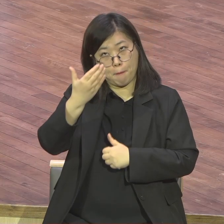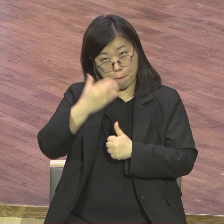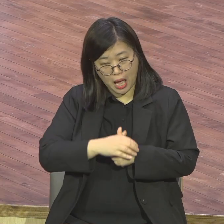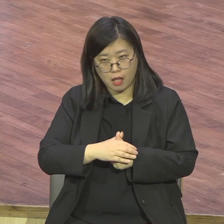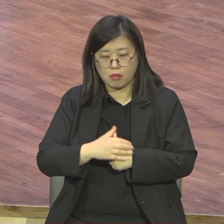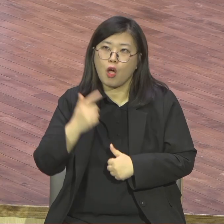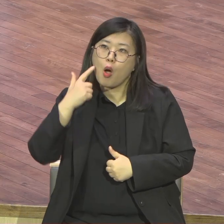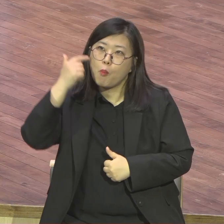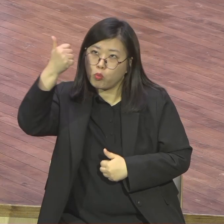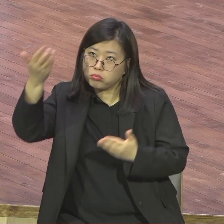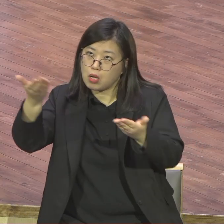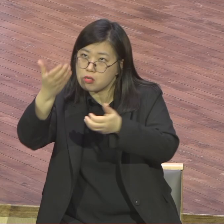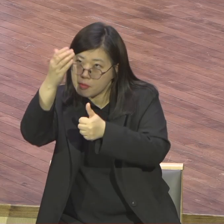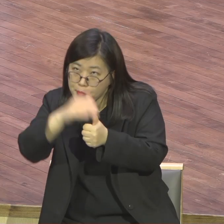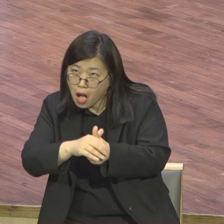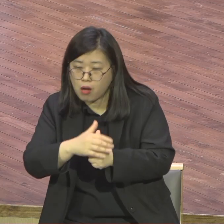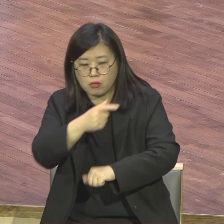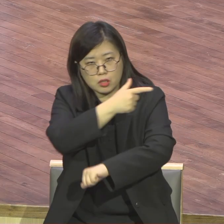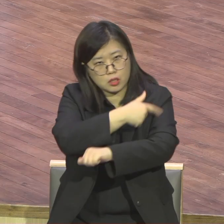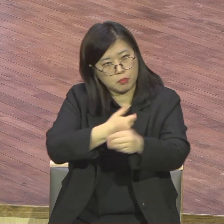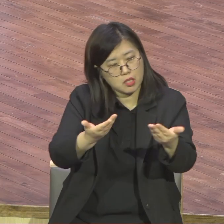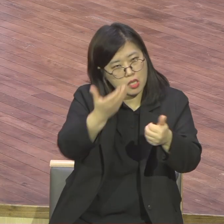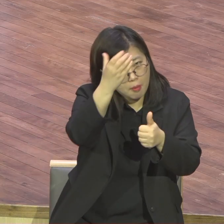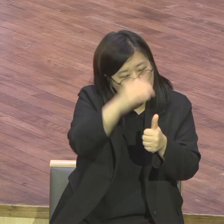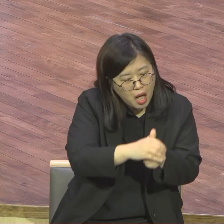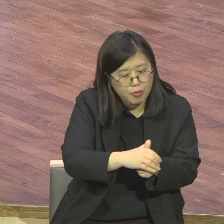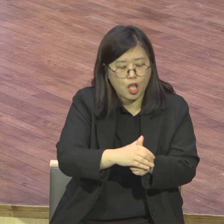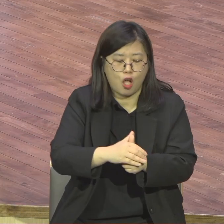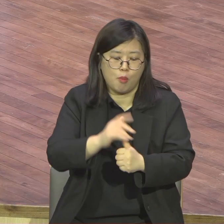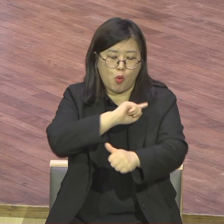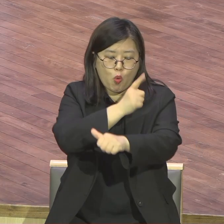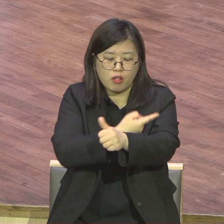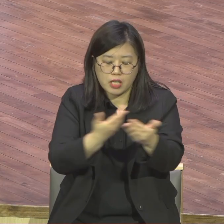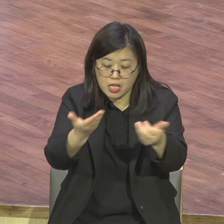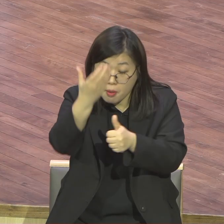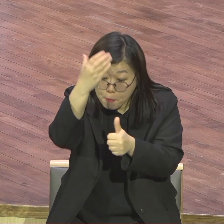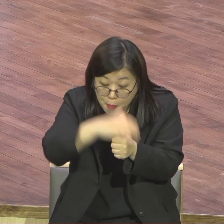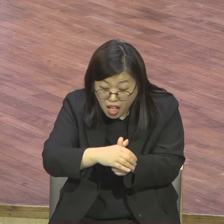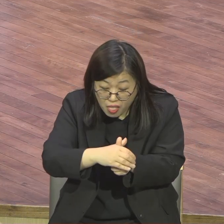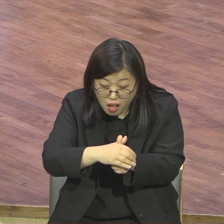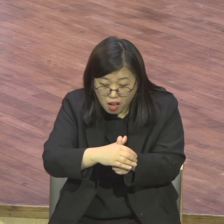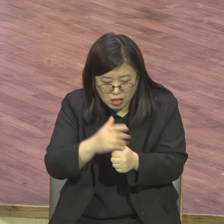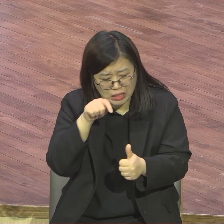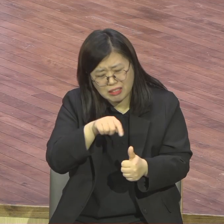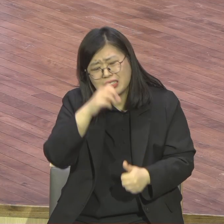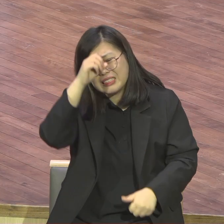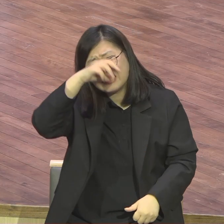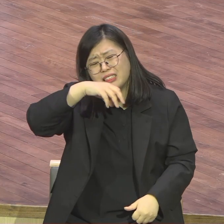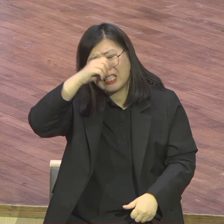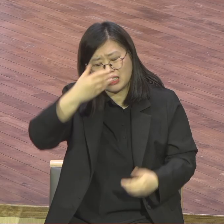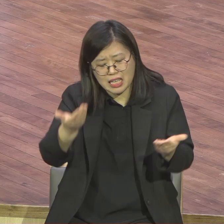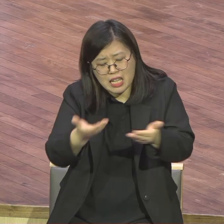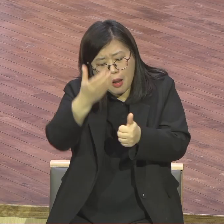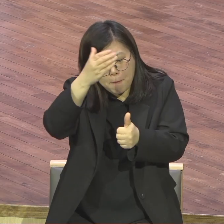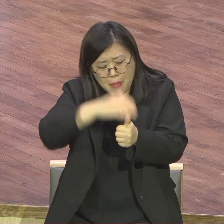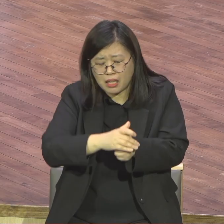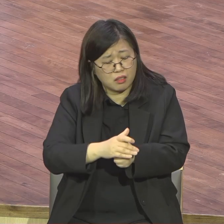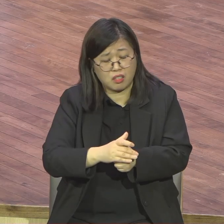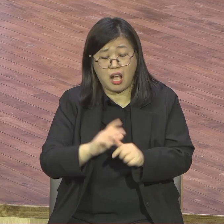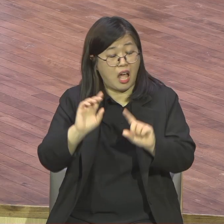하나님 앞 일을 하는 거다 아멘 물을 한글을 떠가지고 물을 한글을 떠서 전도자에게